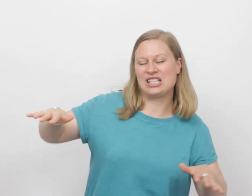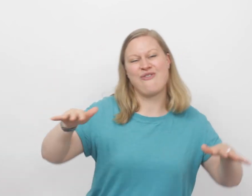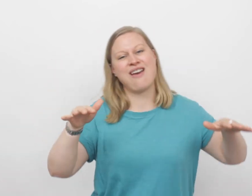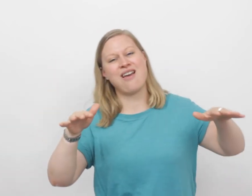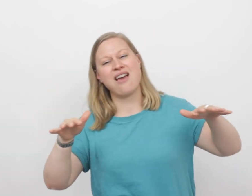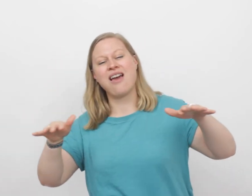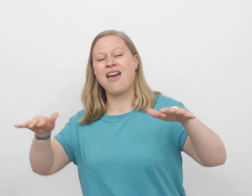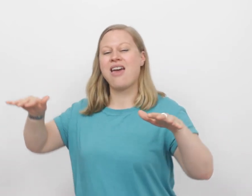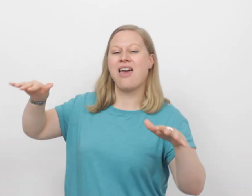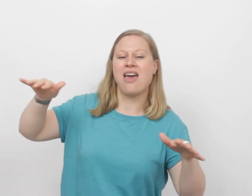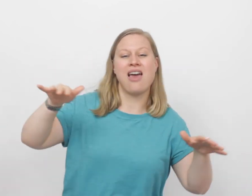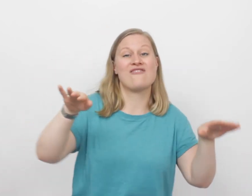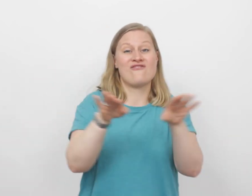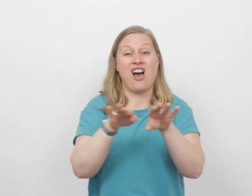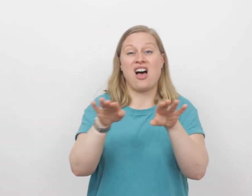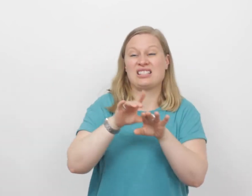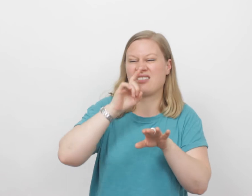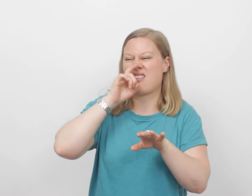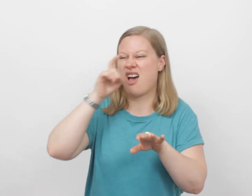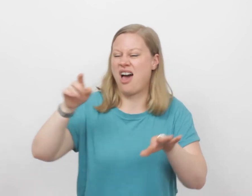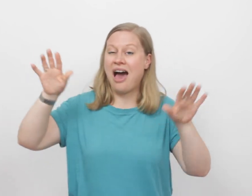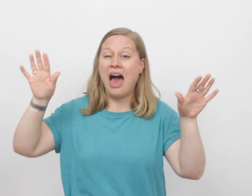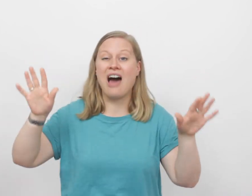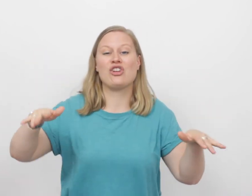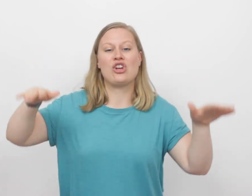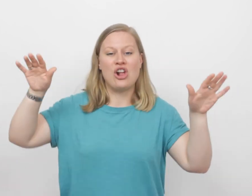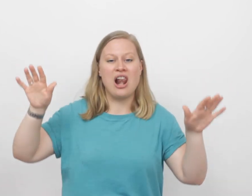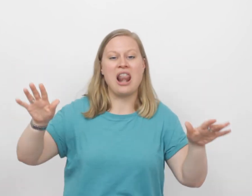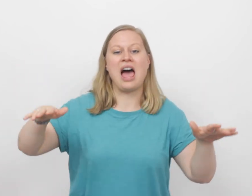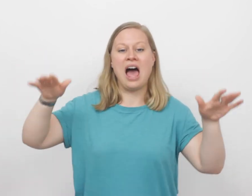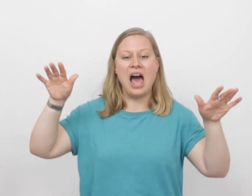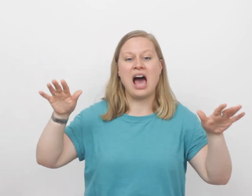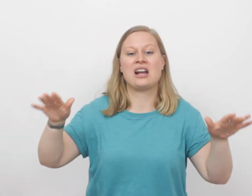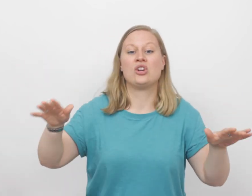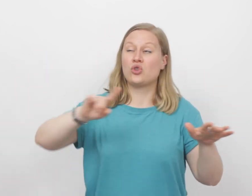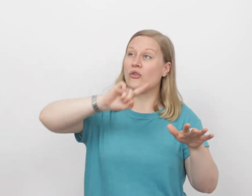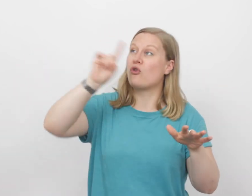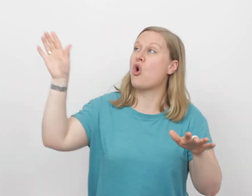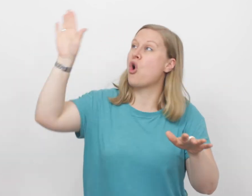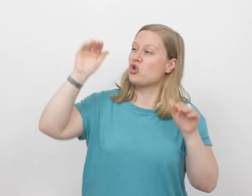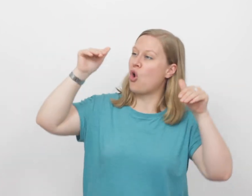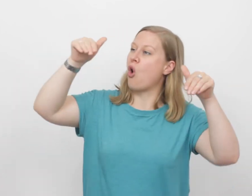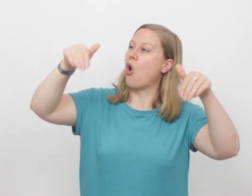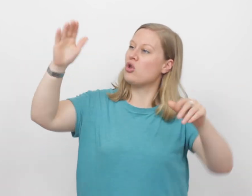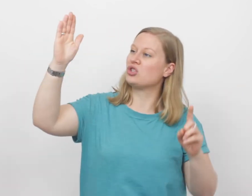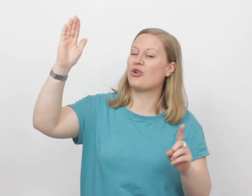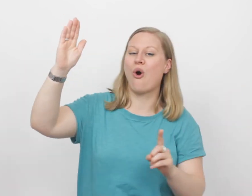zweef Als een adelaar Tot voor God's droom